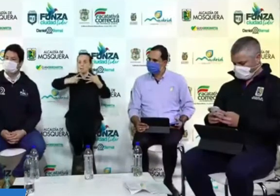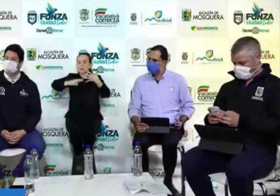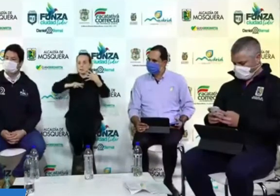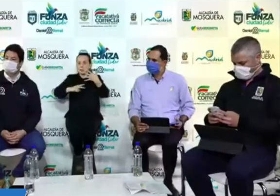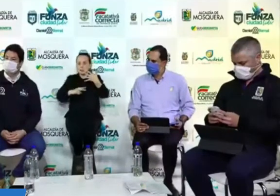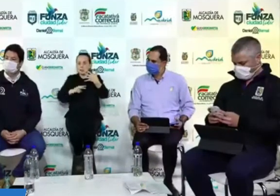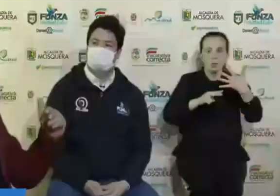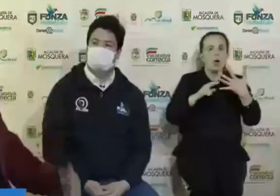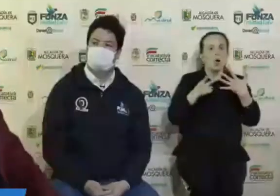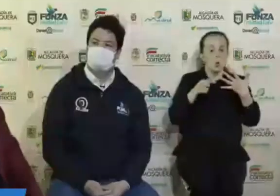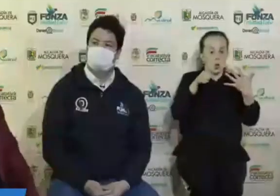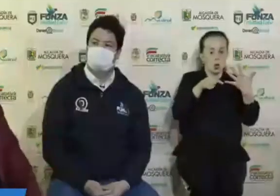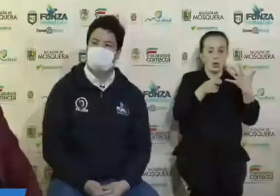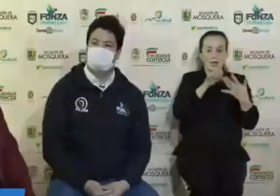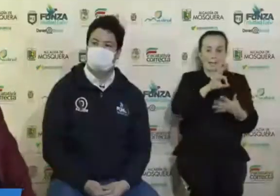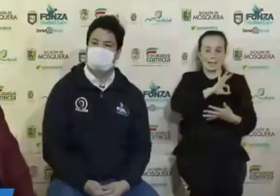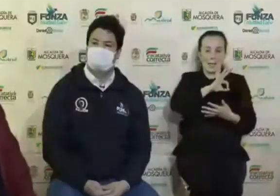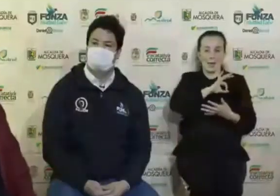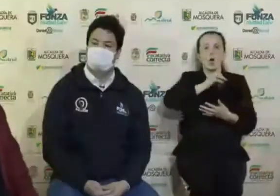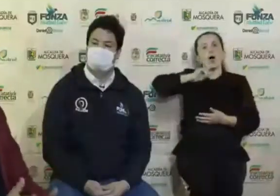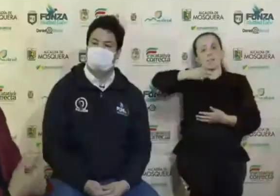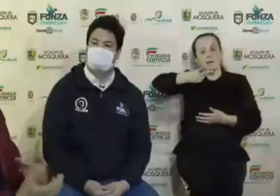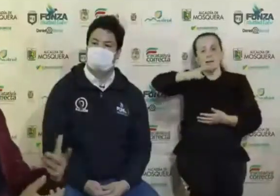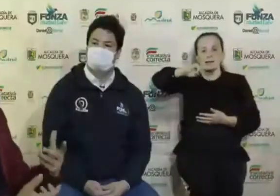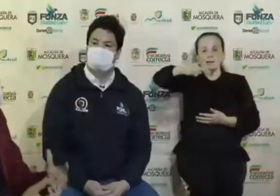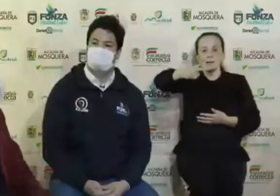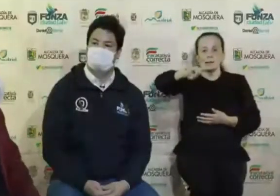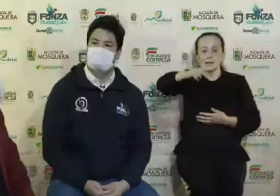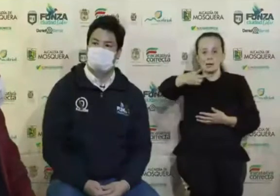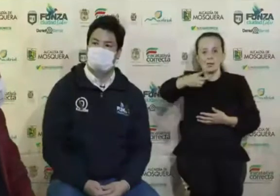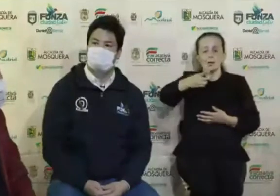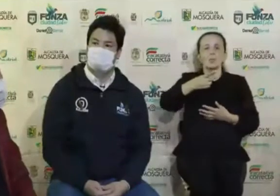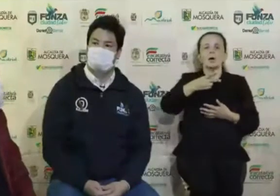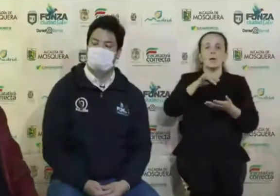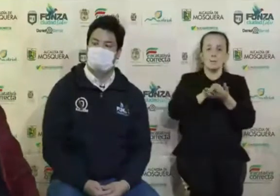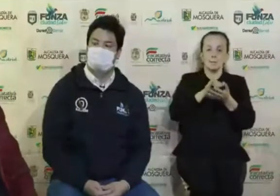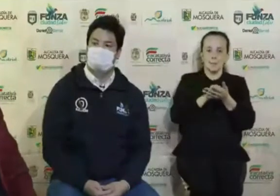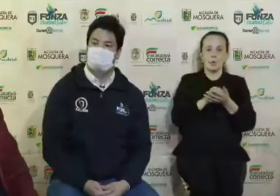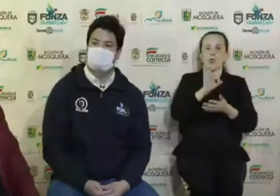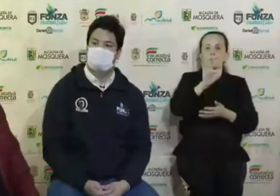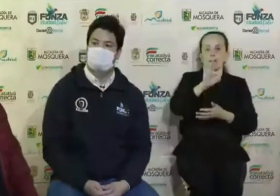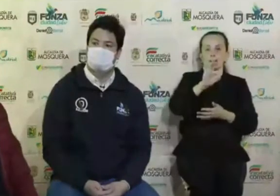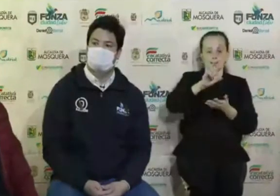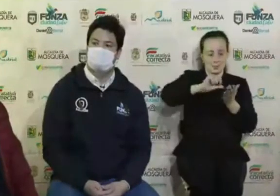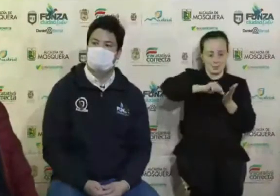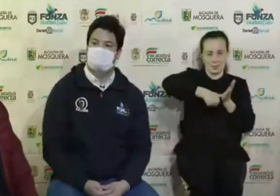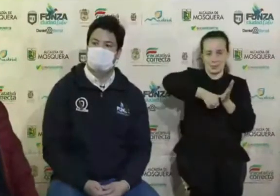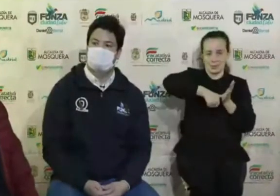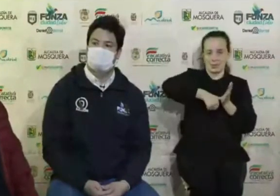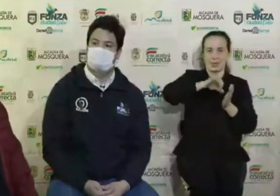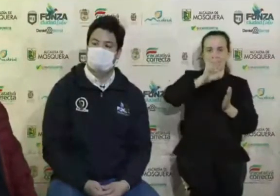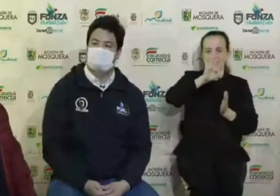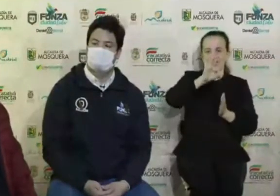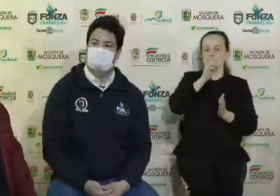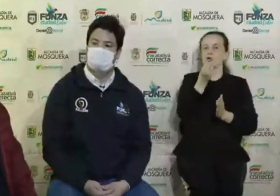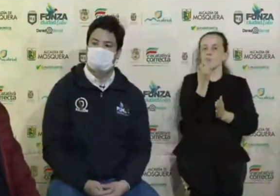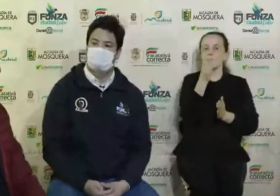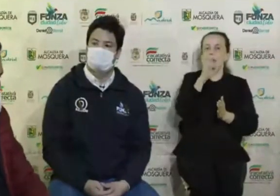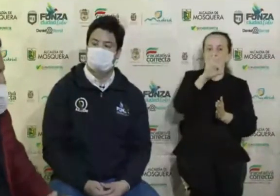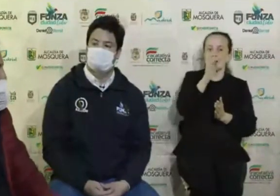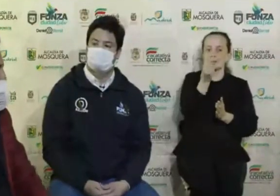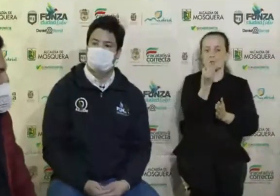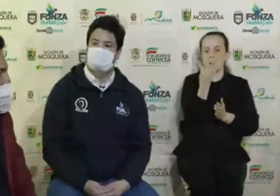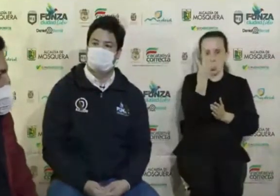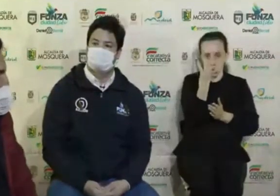es alterno, este fin de semana tienen pico y cédula, lo que los habilita para salir 3 y 4. Con ocasión,